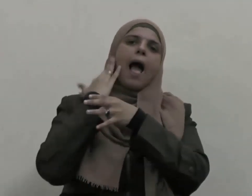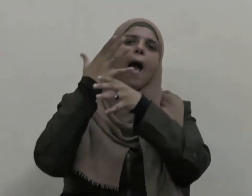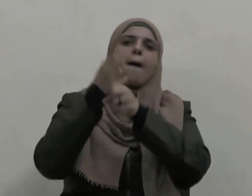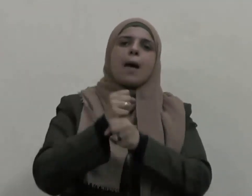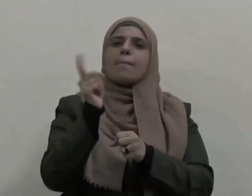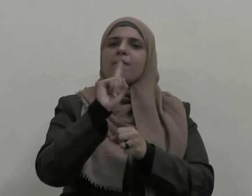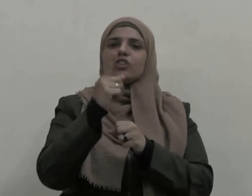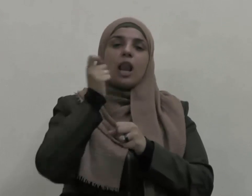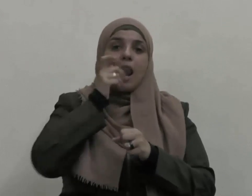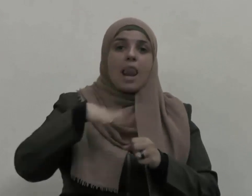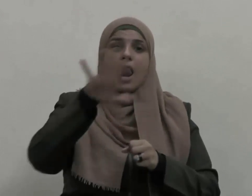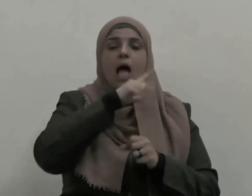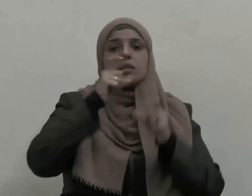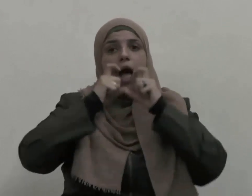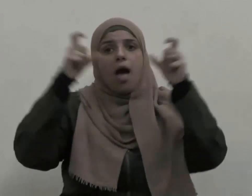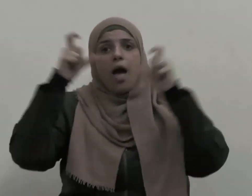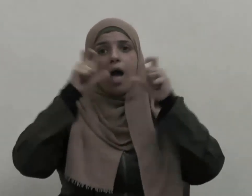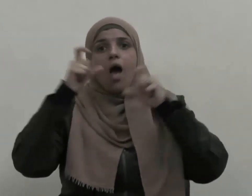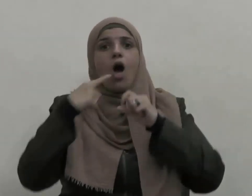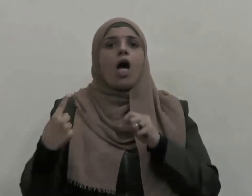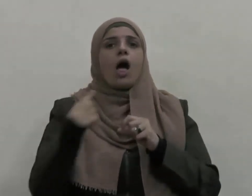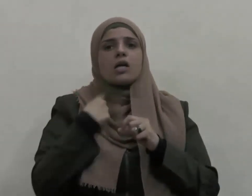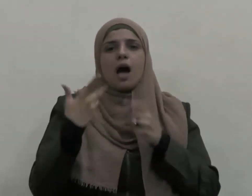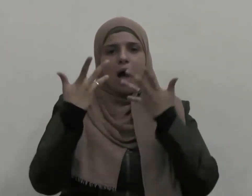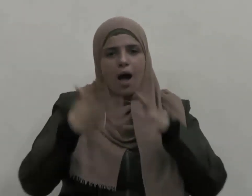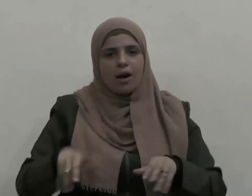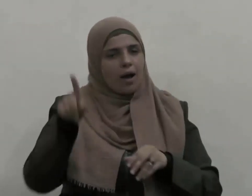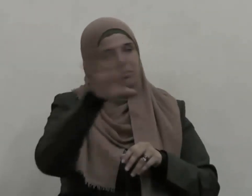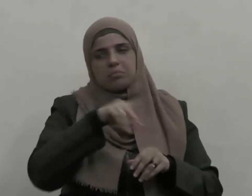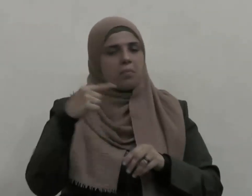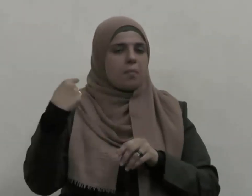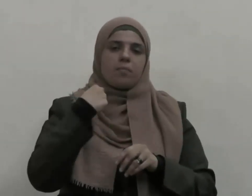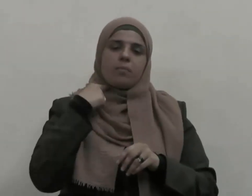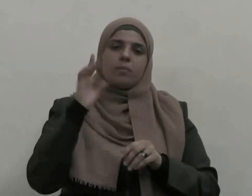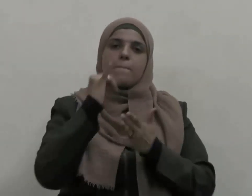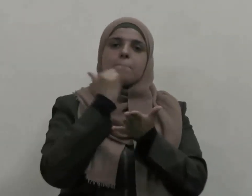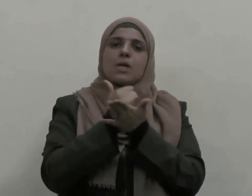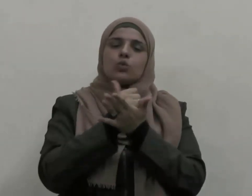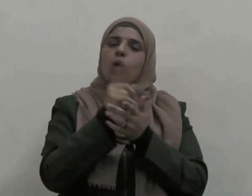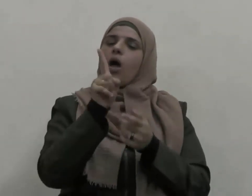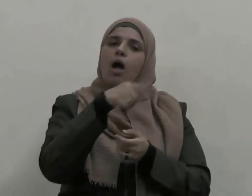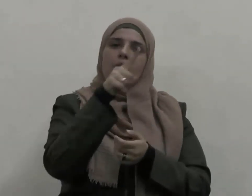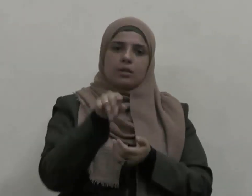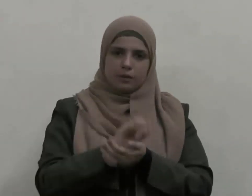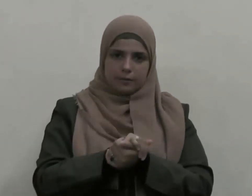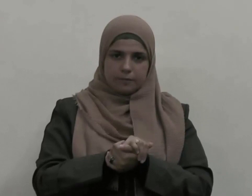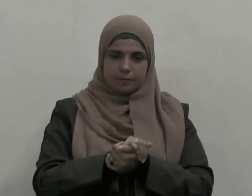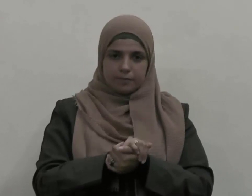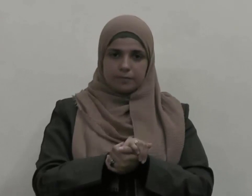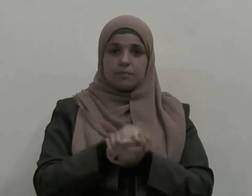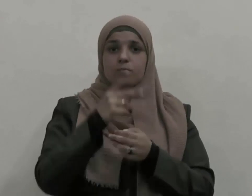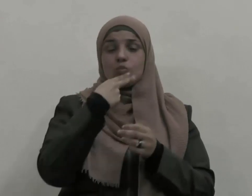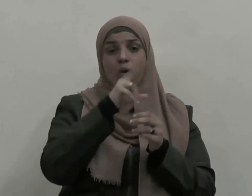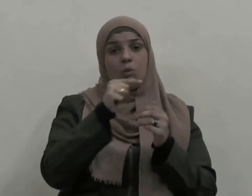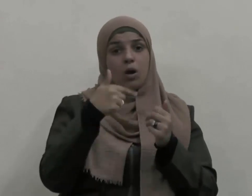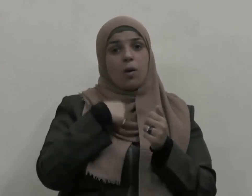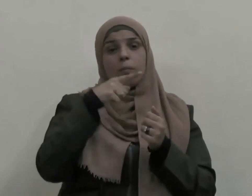بالباطل وتفريطا في المسؤولية التي كلف بها وهو بذلك قد أضاع الواجبات